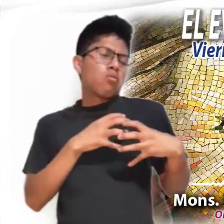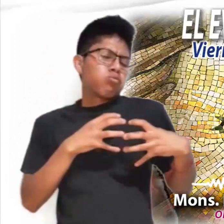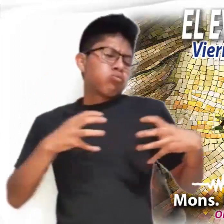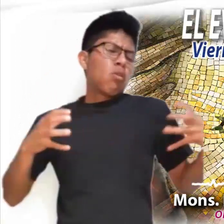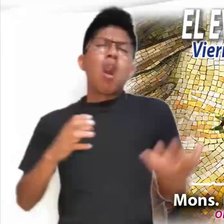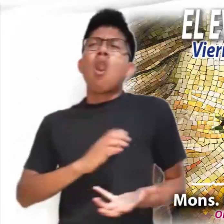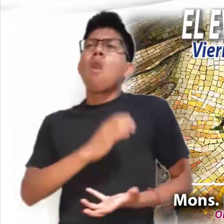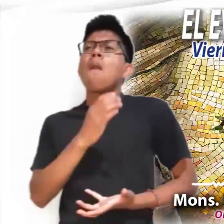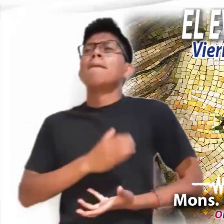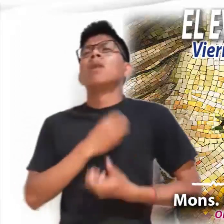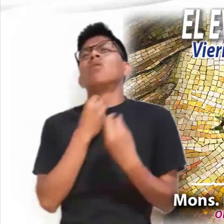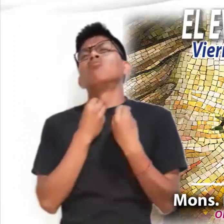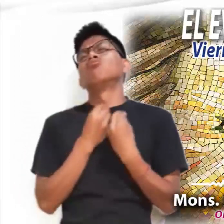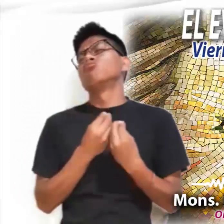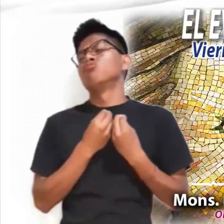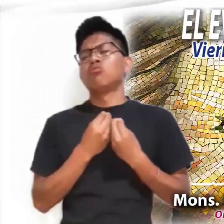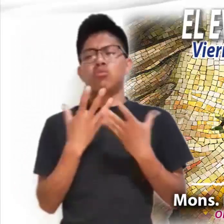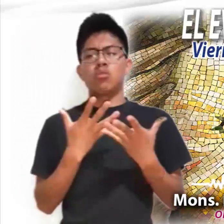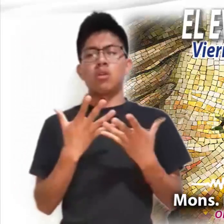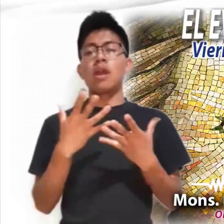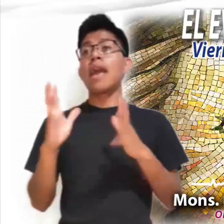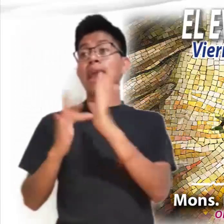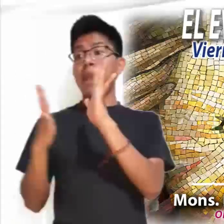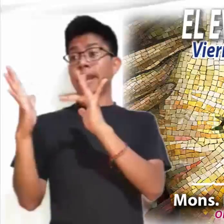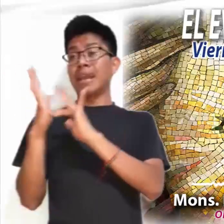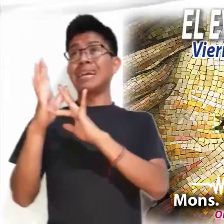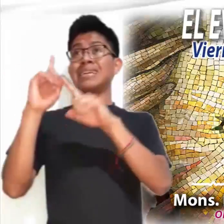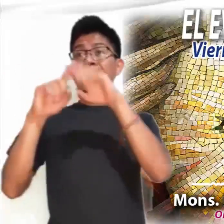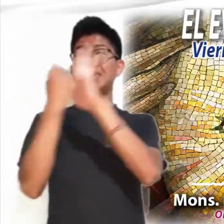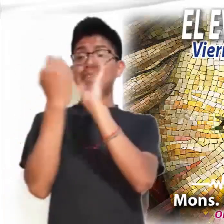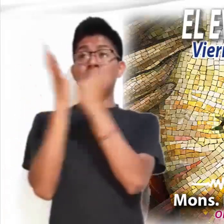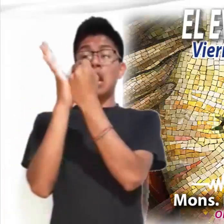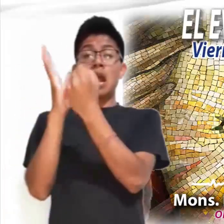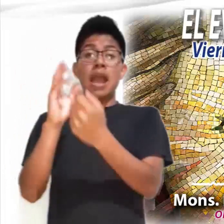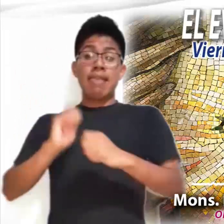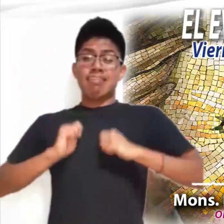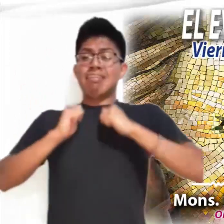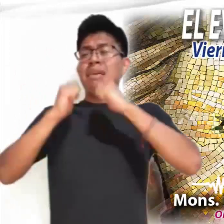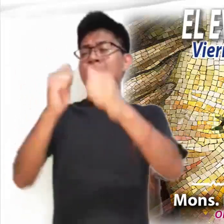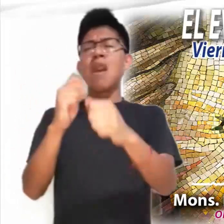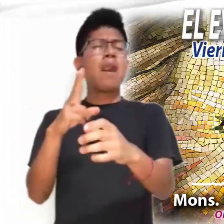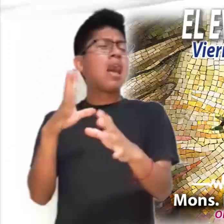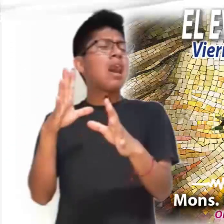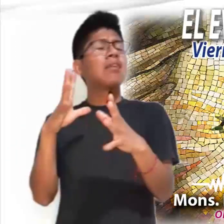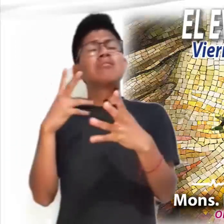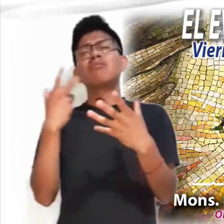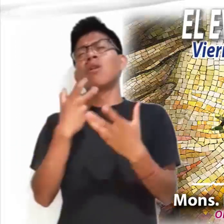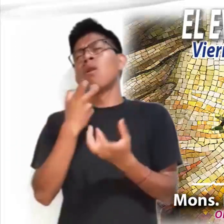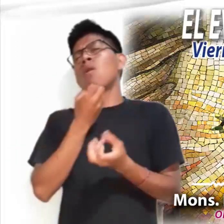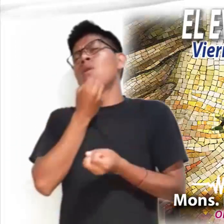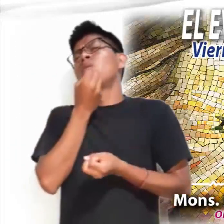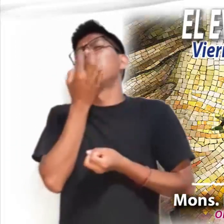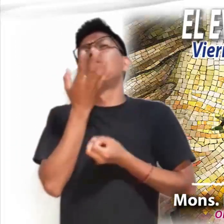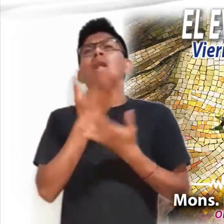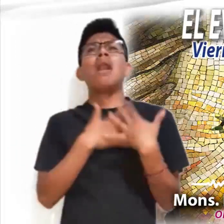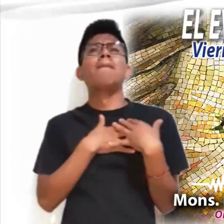compasión. La escena de la plena entrega que hace Jesús por nosotros, hasta el último aliento en la cruz, es